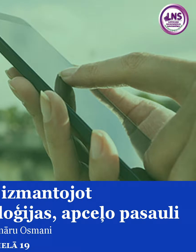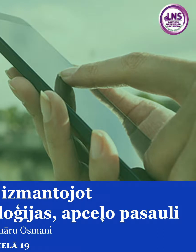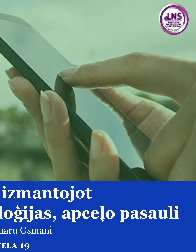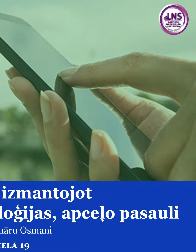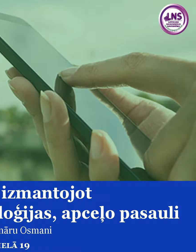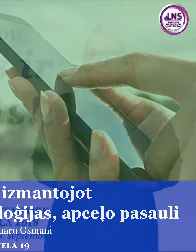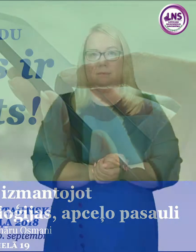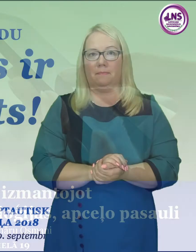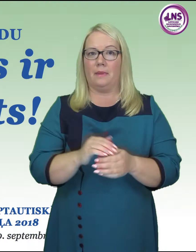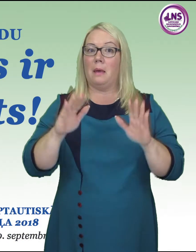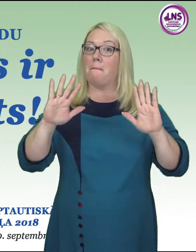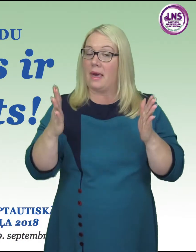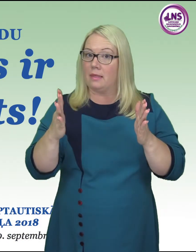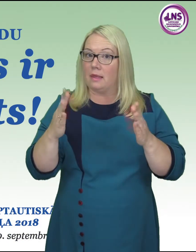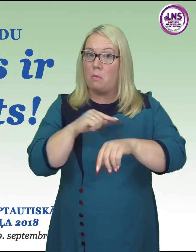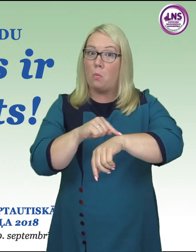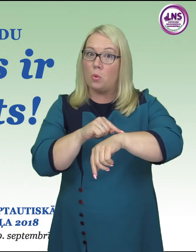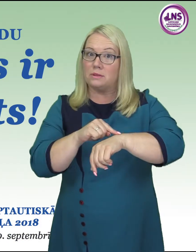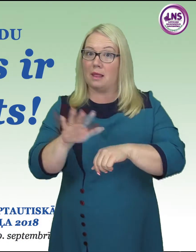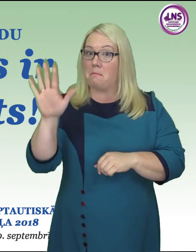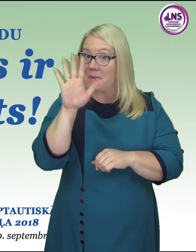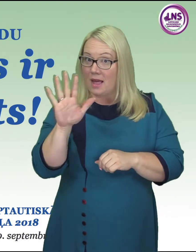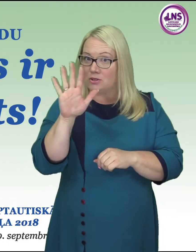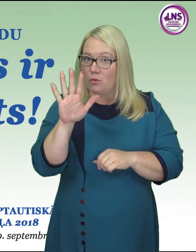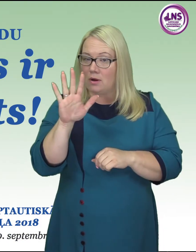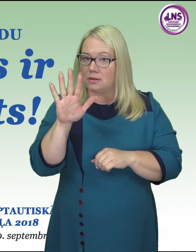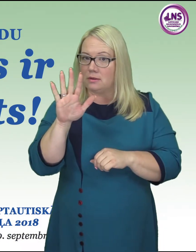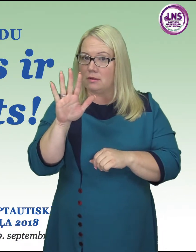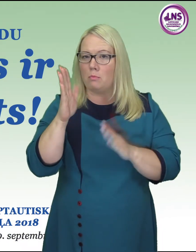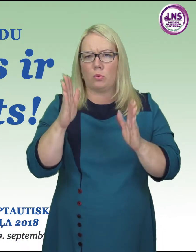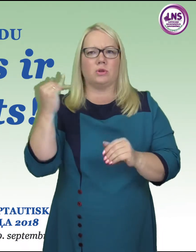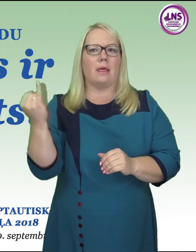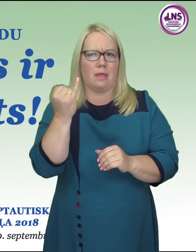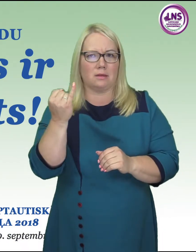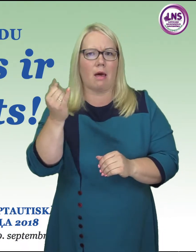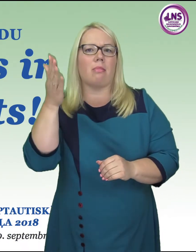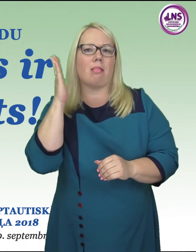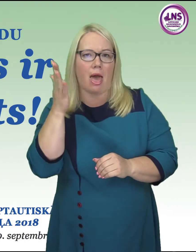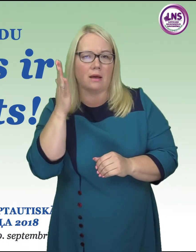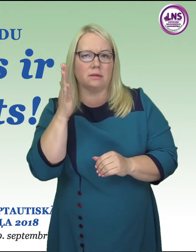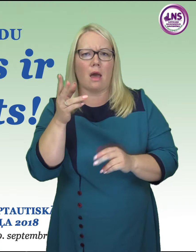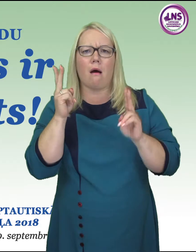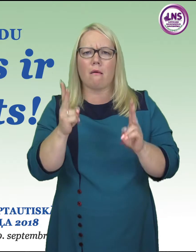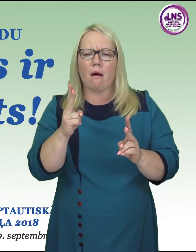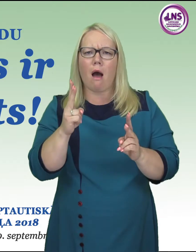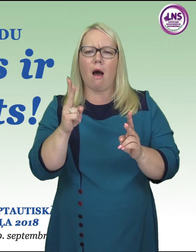Bet pulksteni piecos būs interesanta lekcija par to, kā